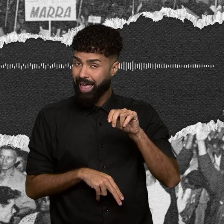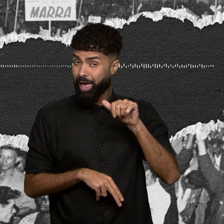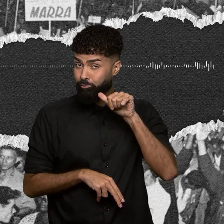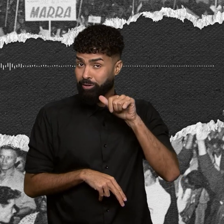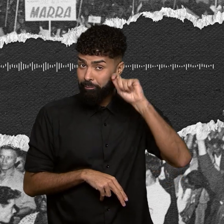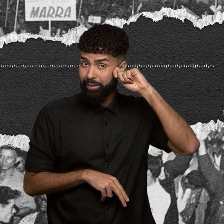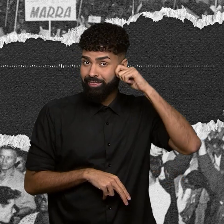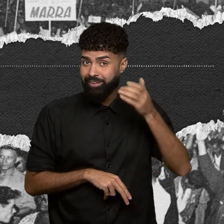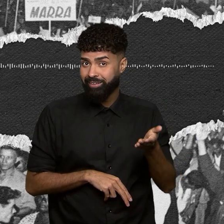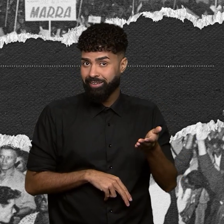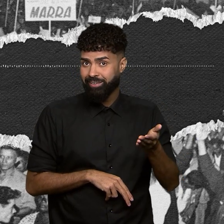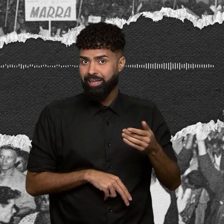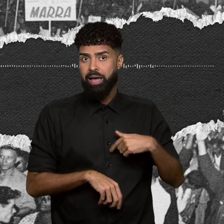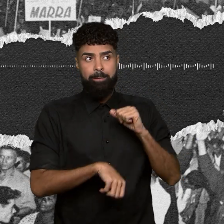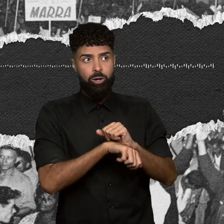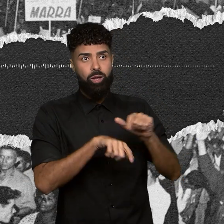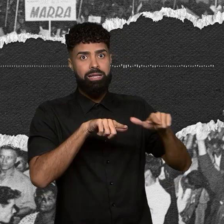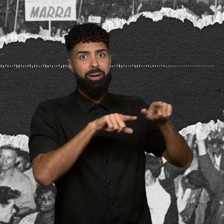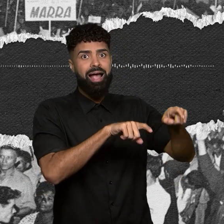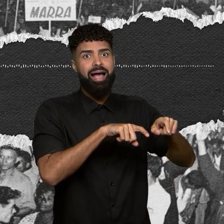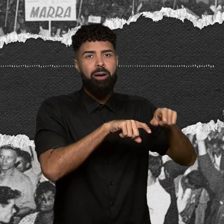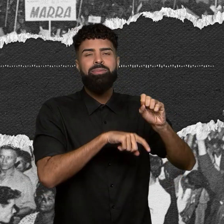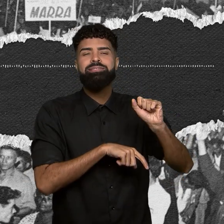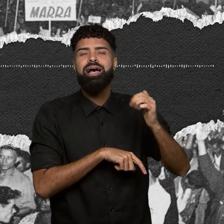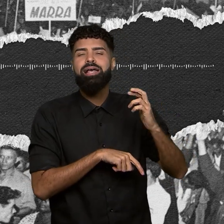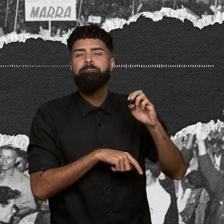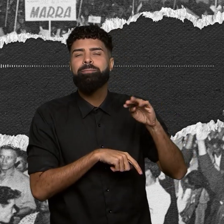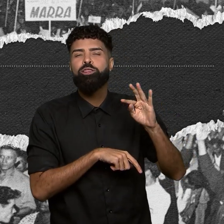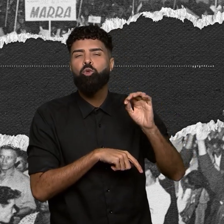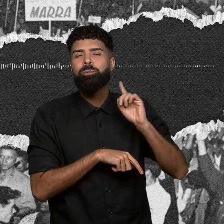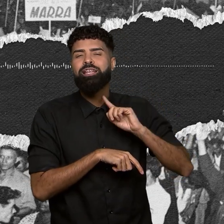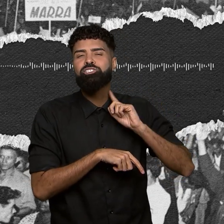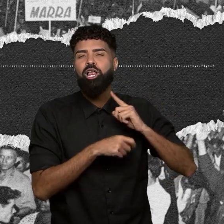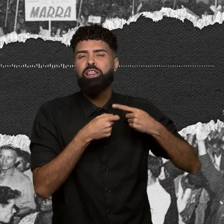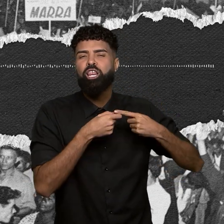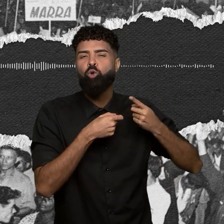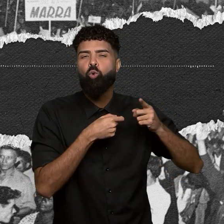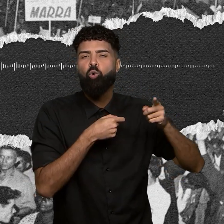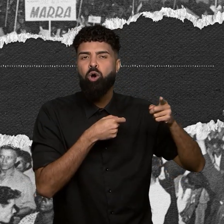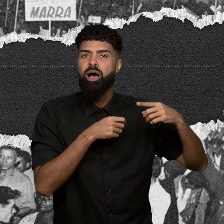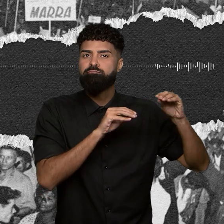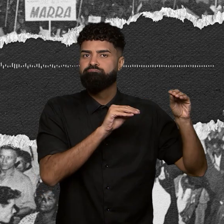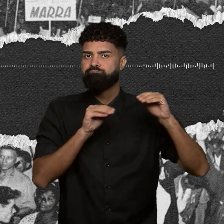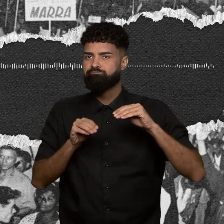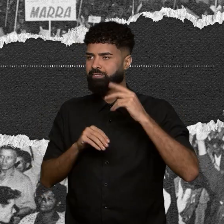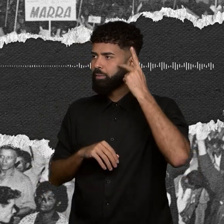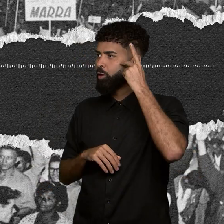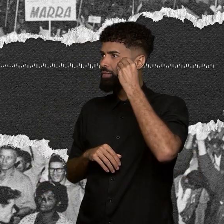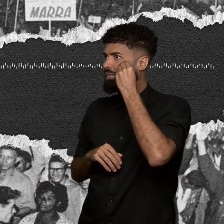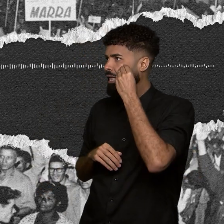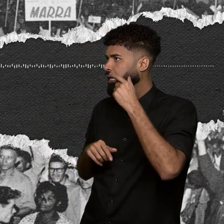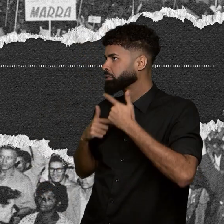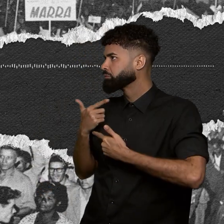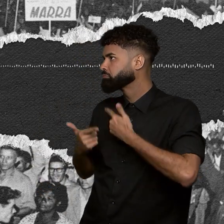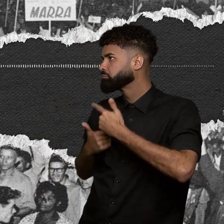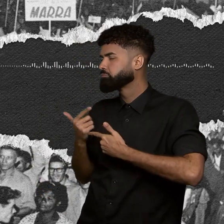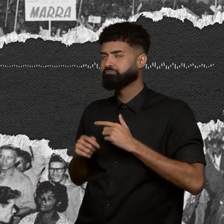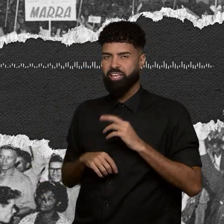deixou trabalho no campo, em Sacramento, no interior de Minas Gerais, para tentar a vida em São Paulo. A história de Carolina Maria de Jesus combina